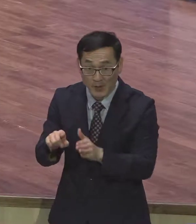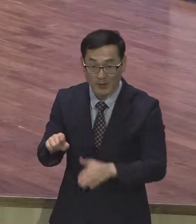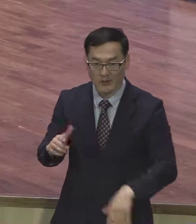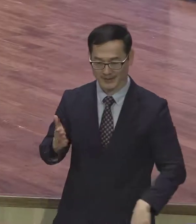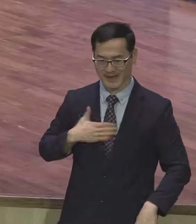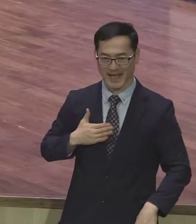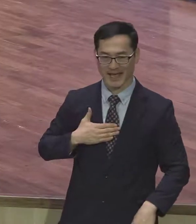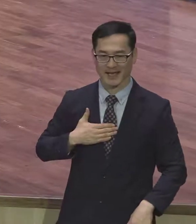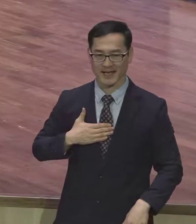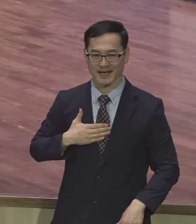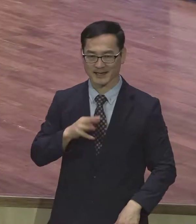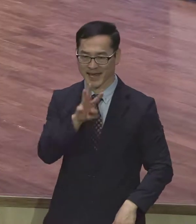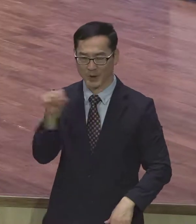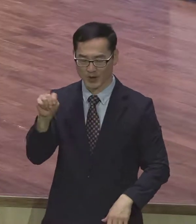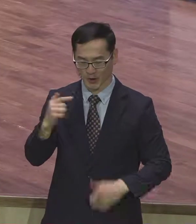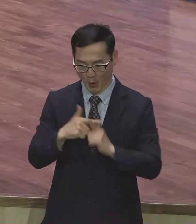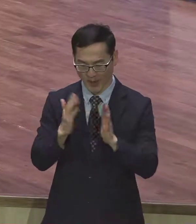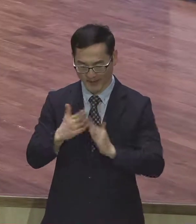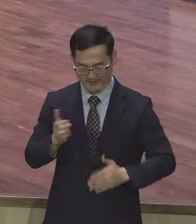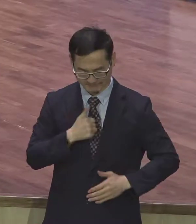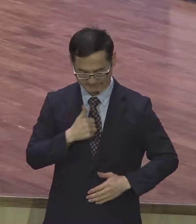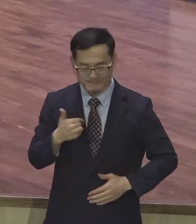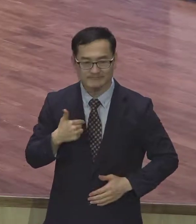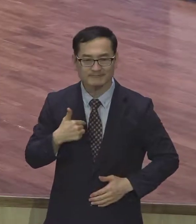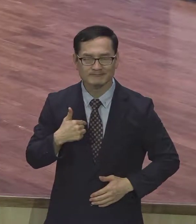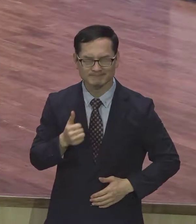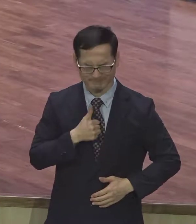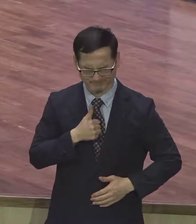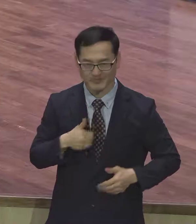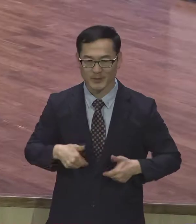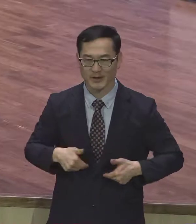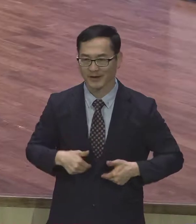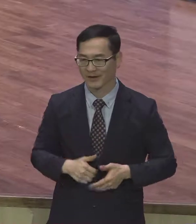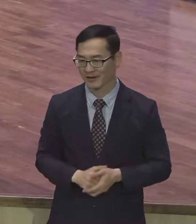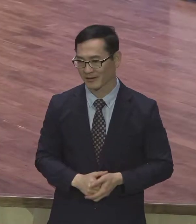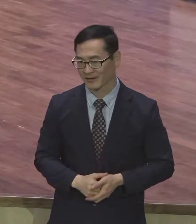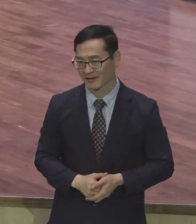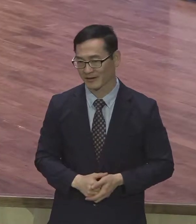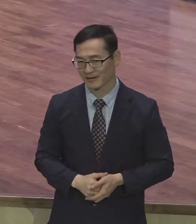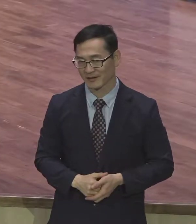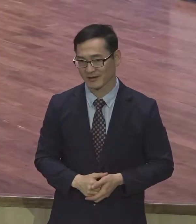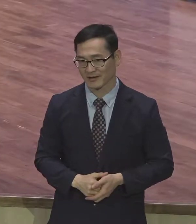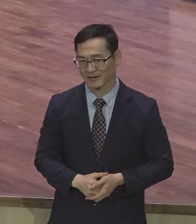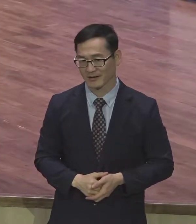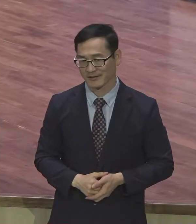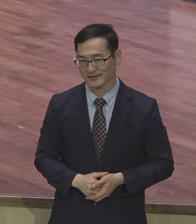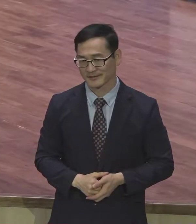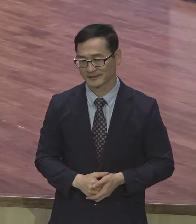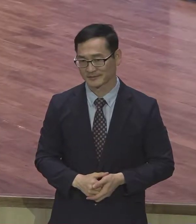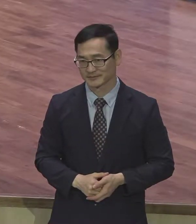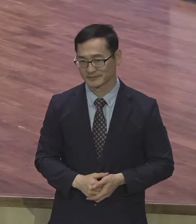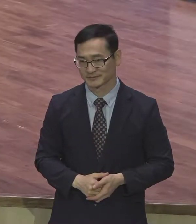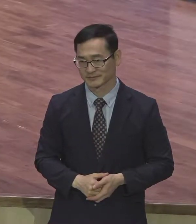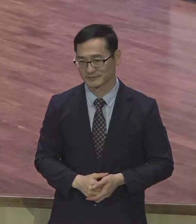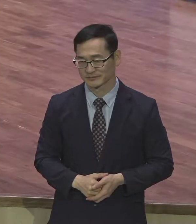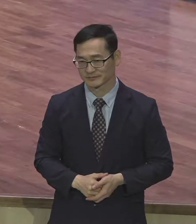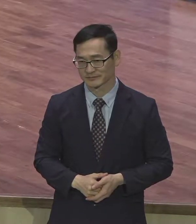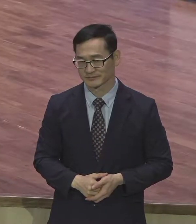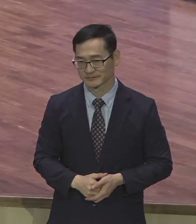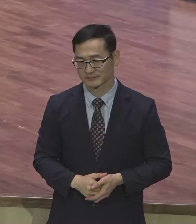예원교회라는 정체성이 있어야 돼요 내가 예원교회다 이걸 가지고 살라는 말이에요 그래서 여러분 가는 곳곳마다